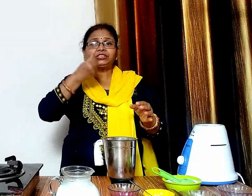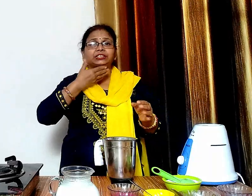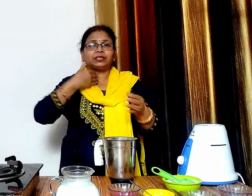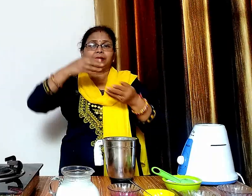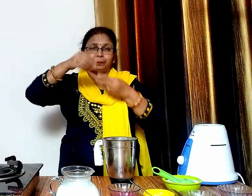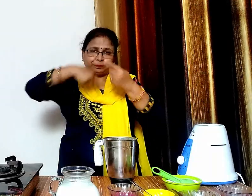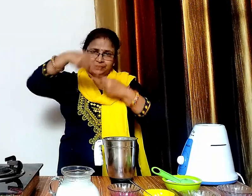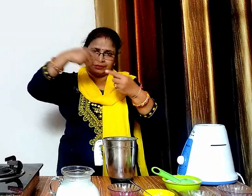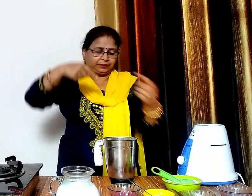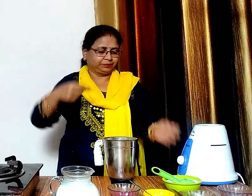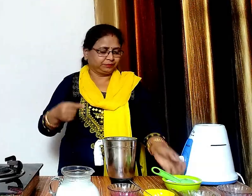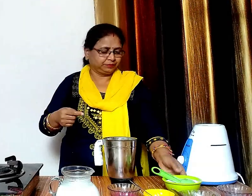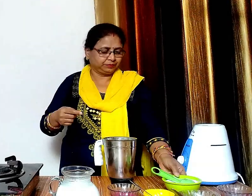दो चमस पिसी वी चीनी